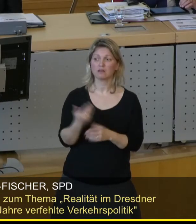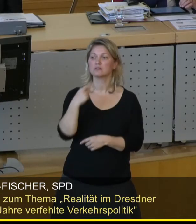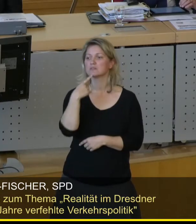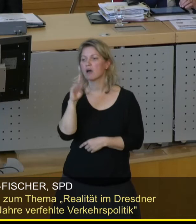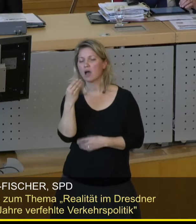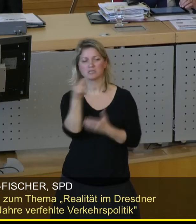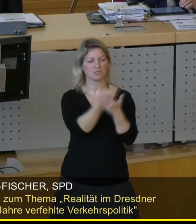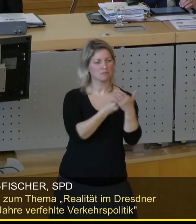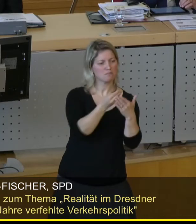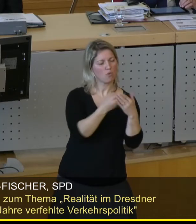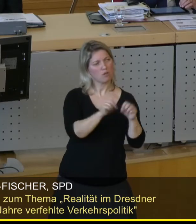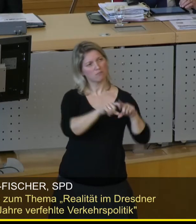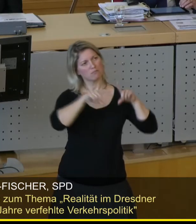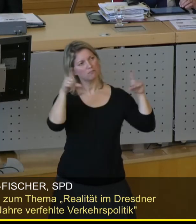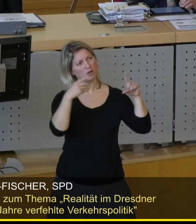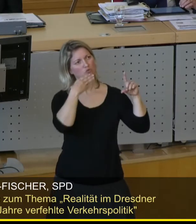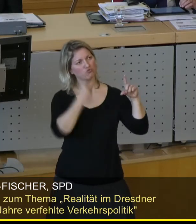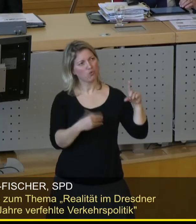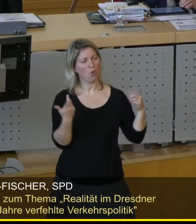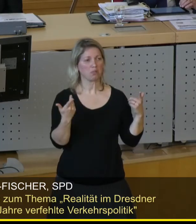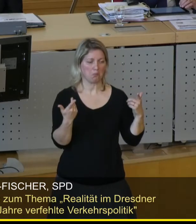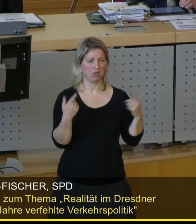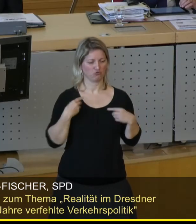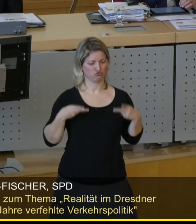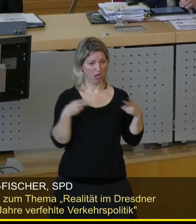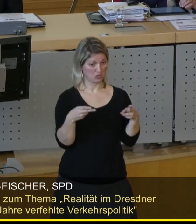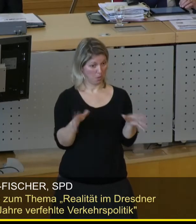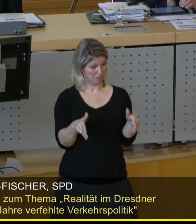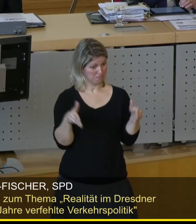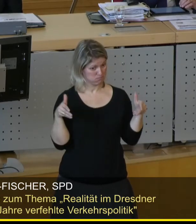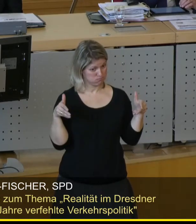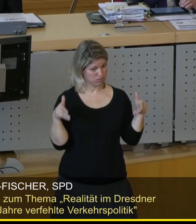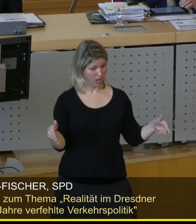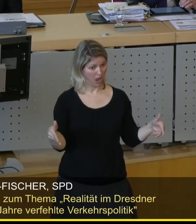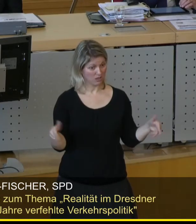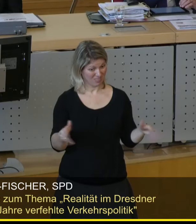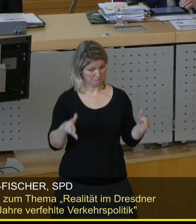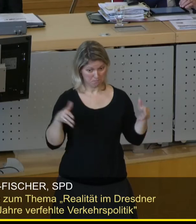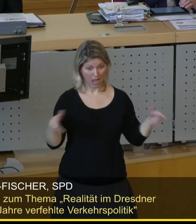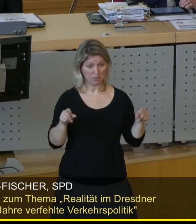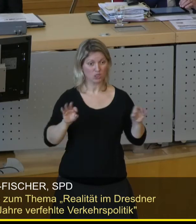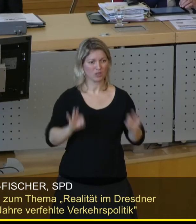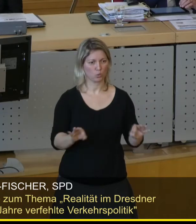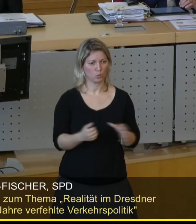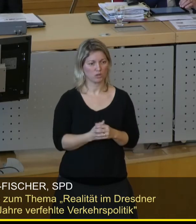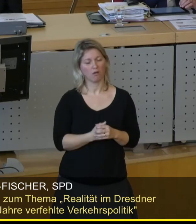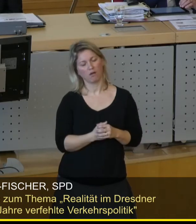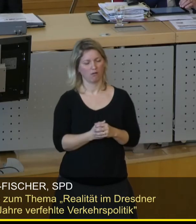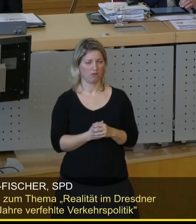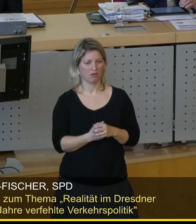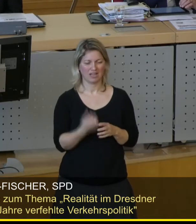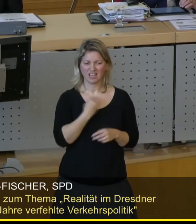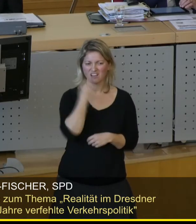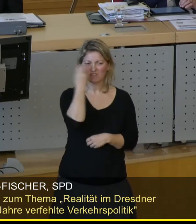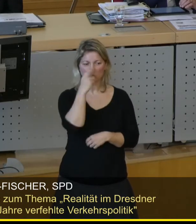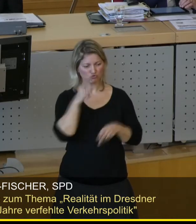anführen und was für Ihnen der Maßstab aller Politik ist, wie breit ist eine Straße, da haben wir tatsächlich versucht, alle Belange entlang der Straße